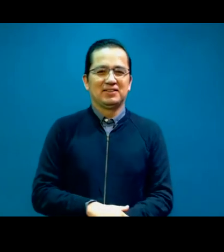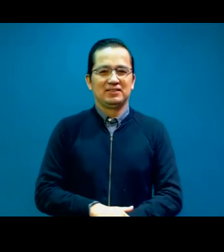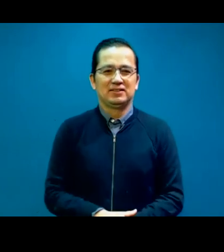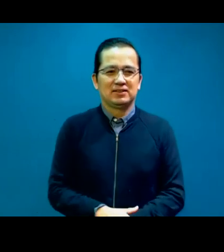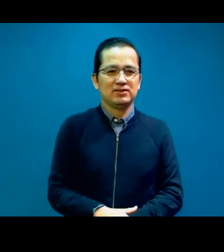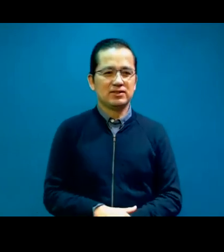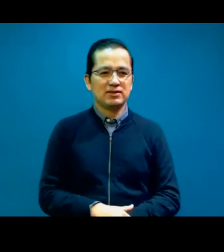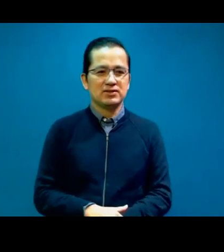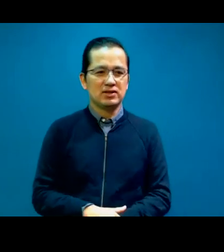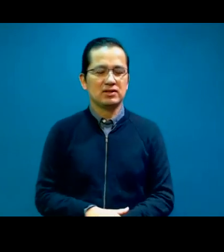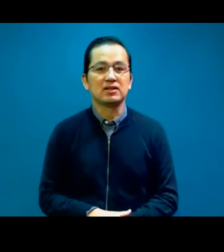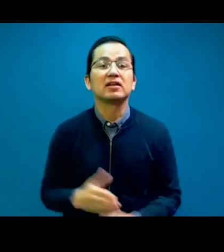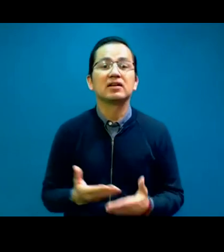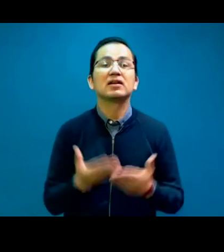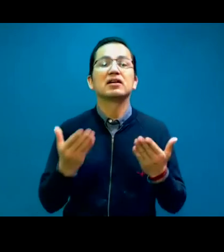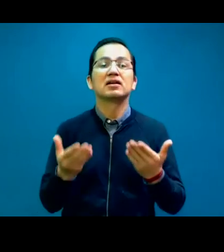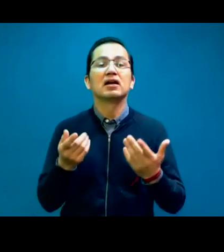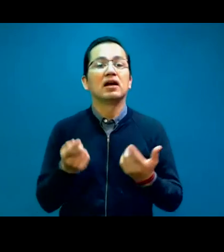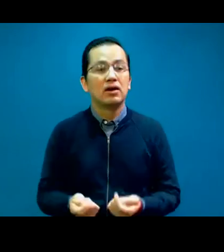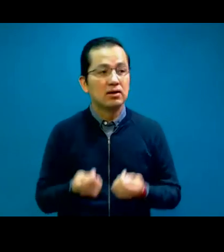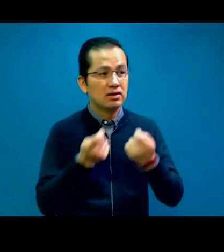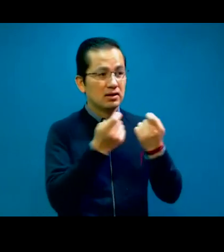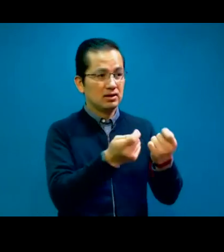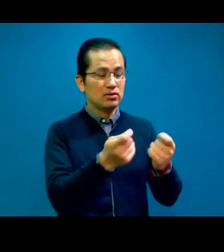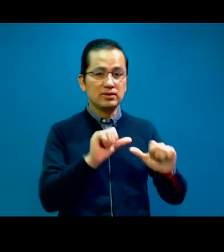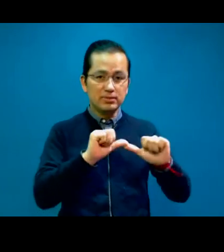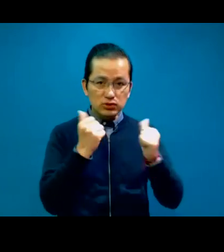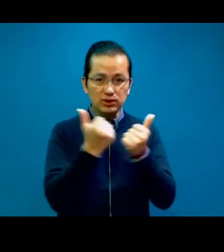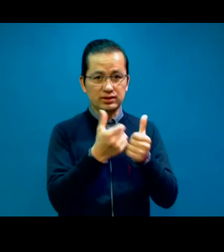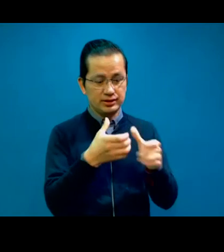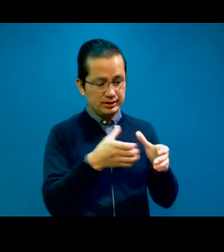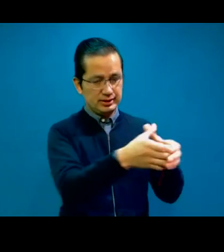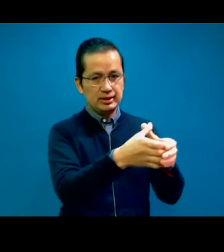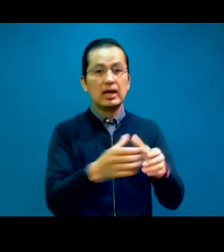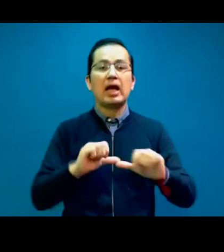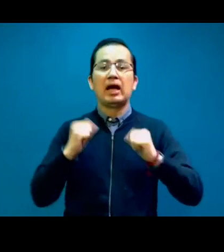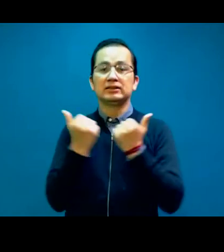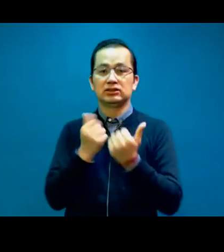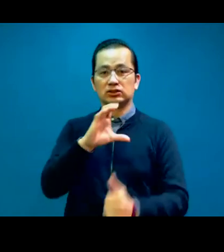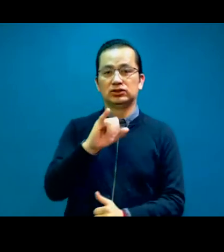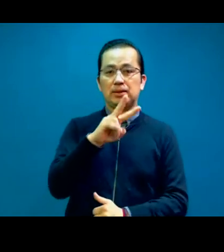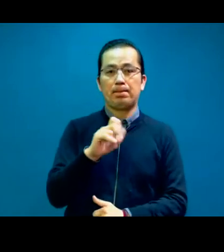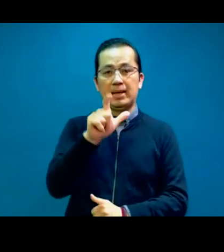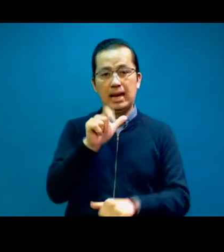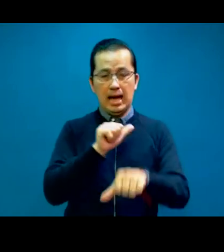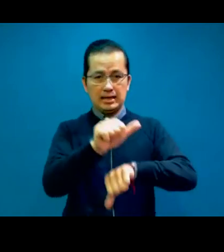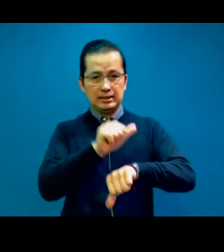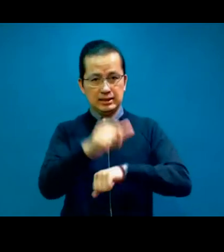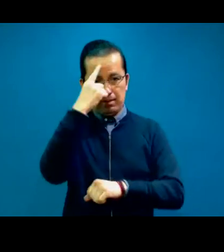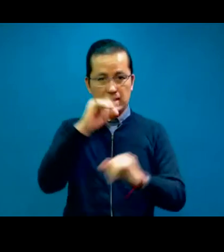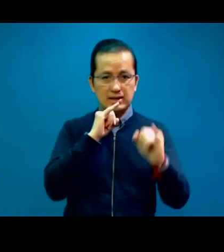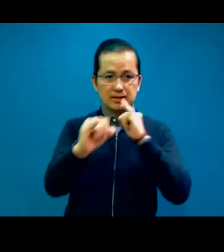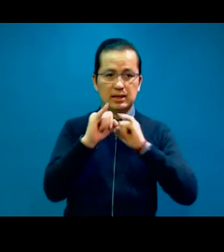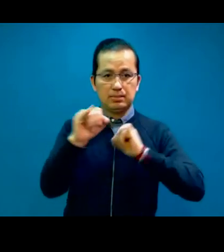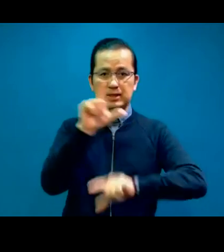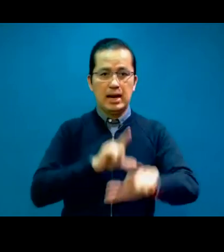Ahora nos toca presentar a nuestra siguiente asociación, que es la Asociación Civil Argentina de Intérpretes de Lengua de Señas. Y ya vi que ya